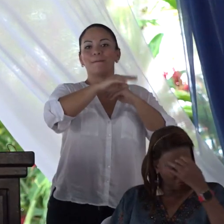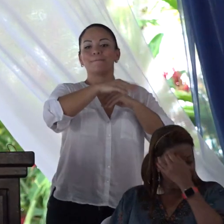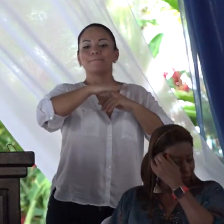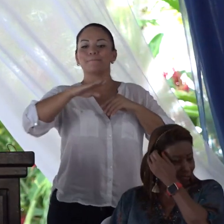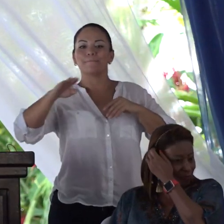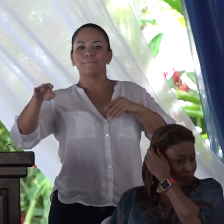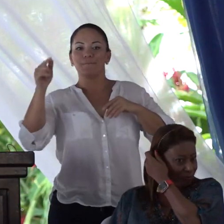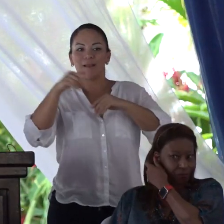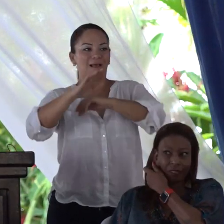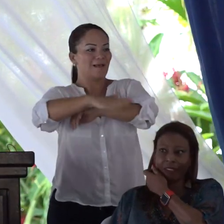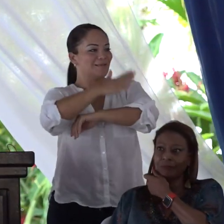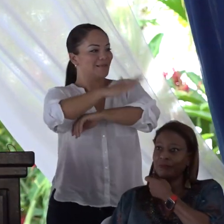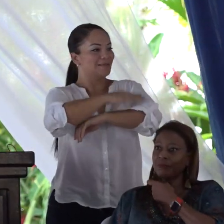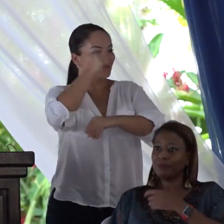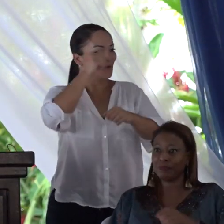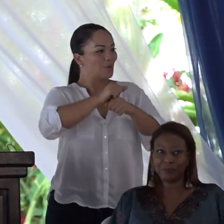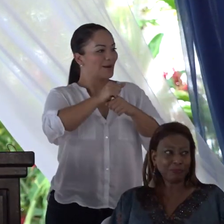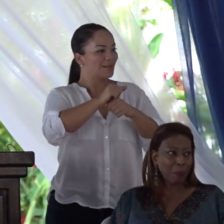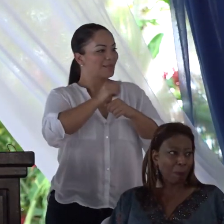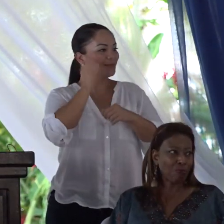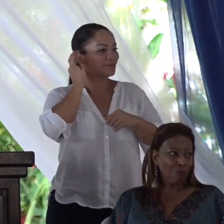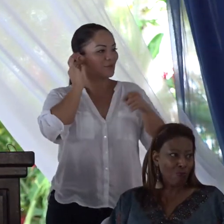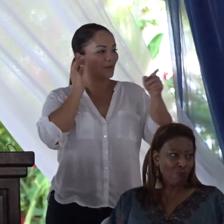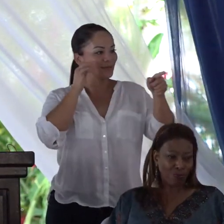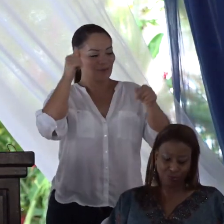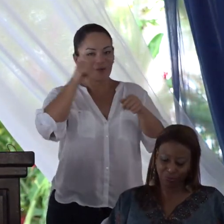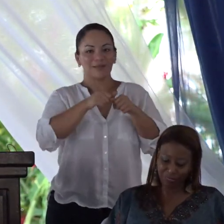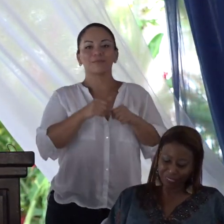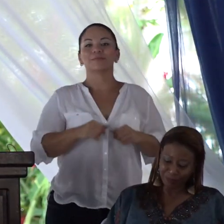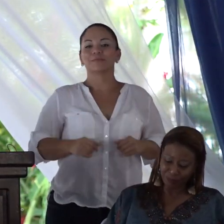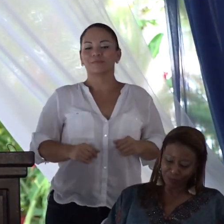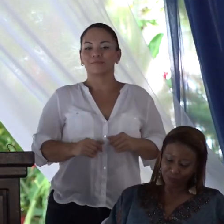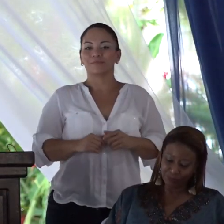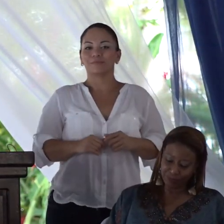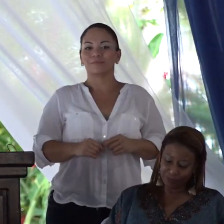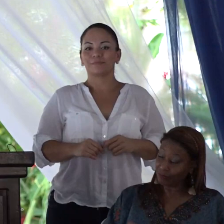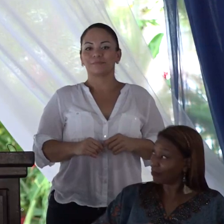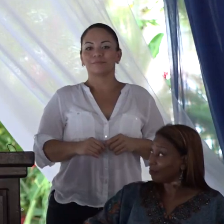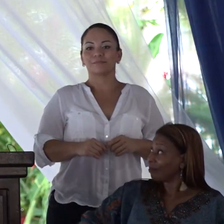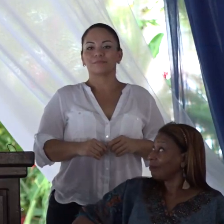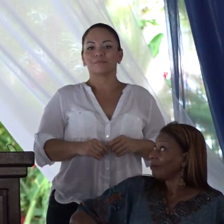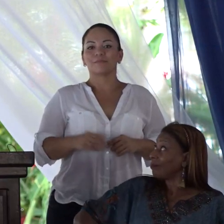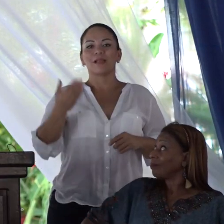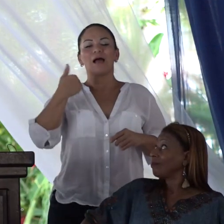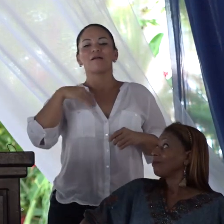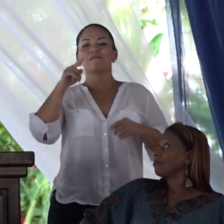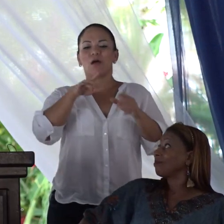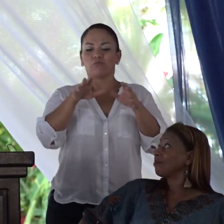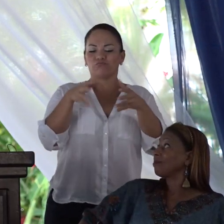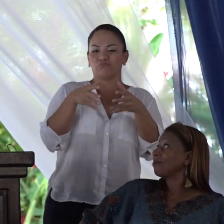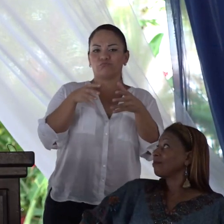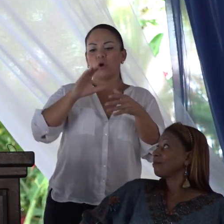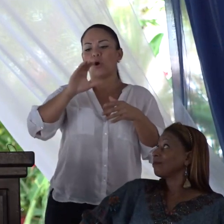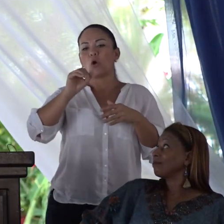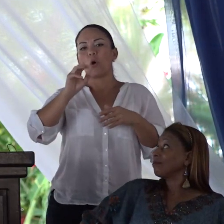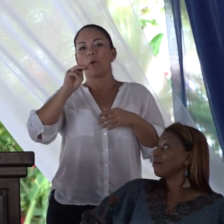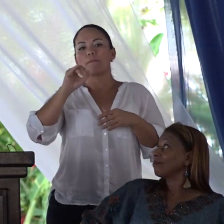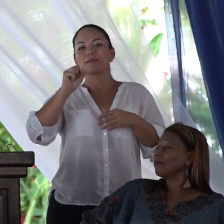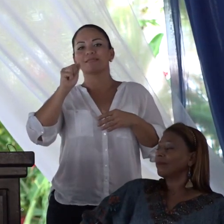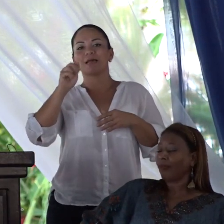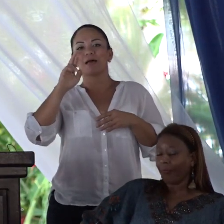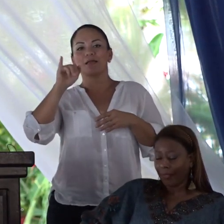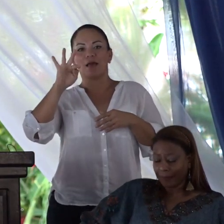Cahuita, ¿se acuerda señora? Y había un comisariato de un señor de origen